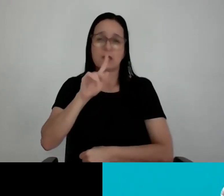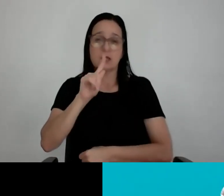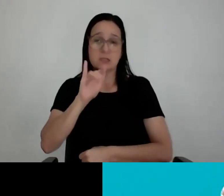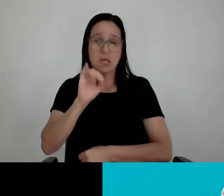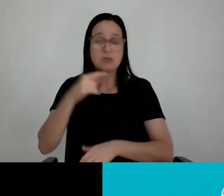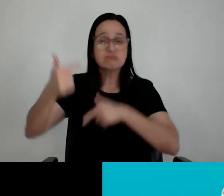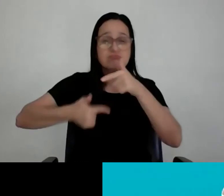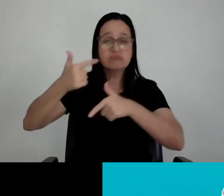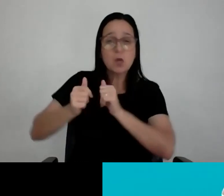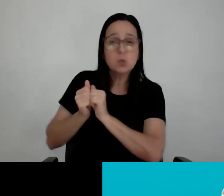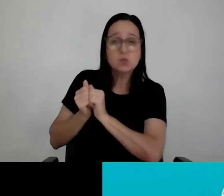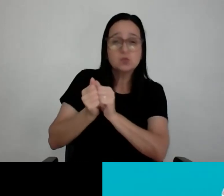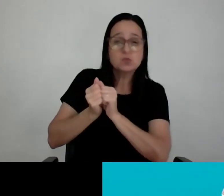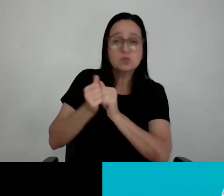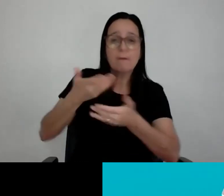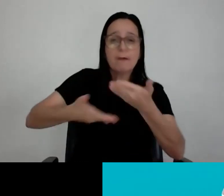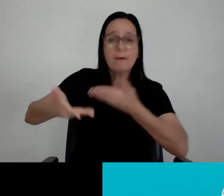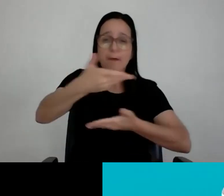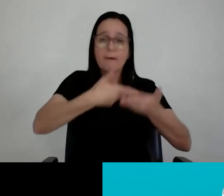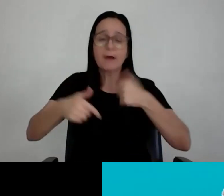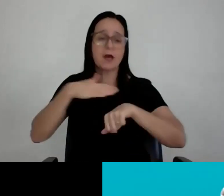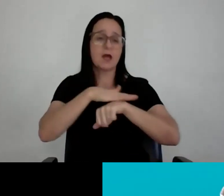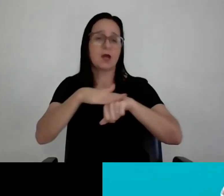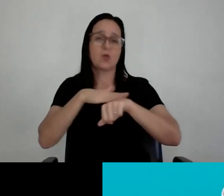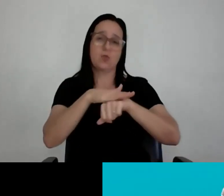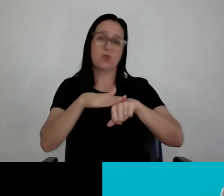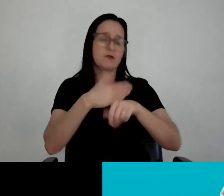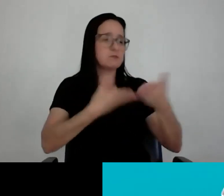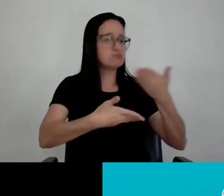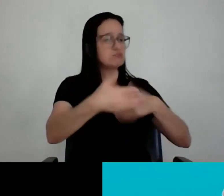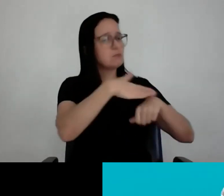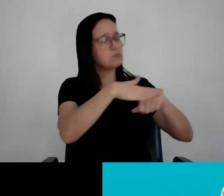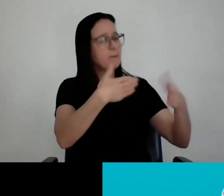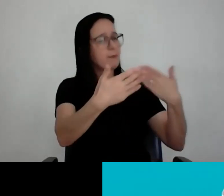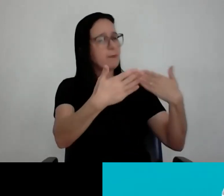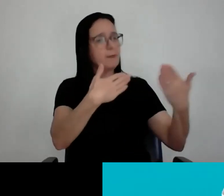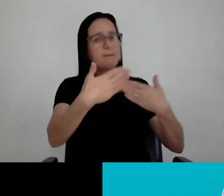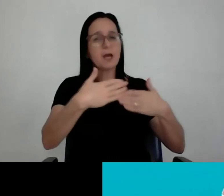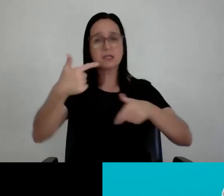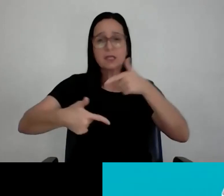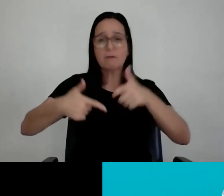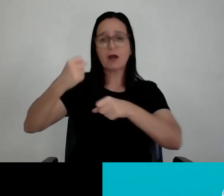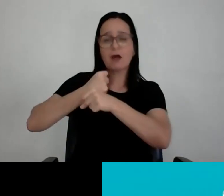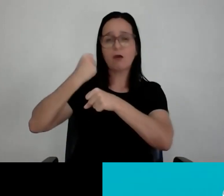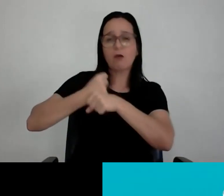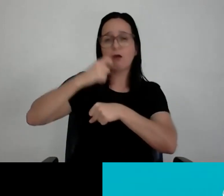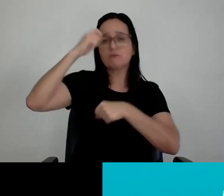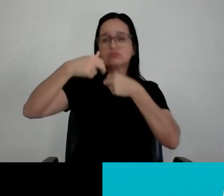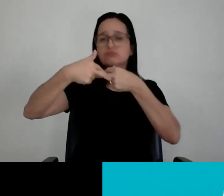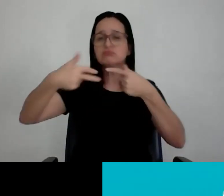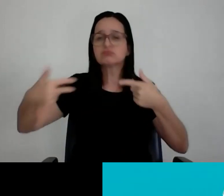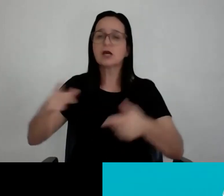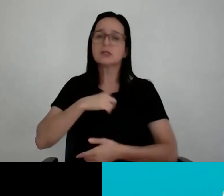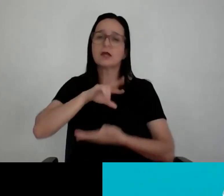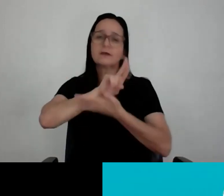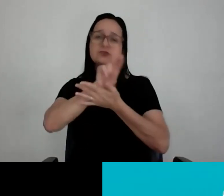falava com todo mundo, ele não deixava de cumprimentar um operário, um técnico, um não sei o ele falava com todo mundo. Então, fazia aquilo, aquilo tinha um grande